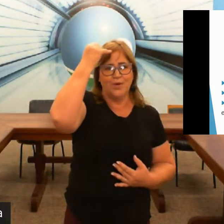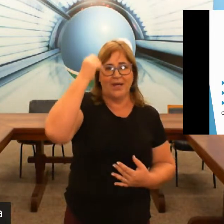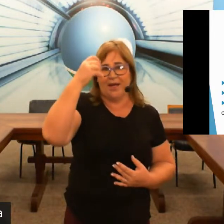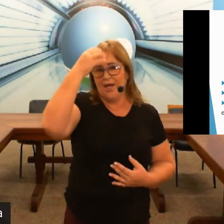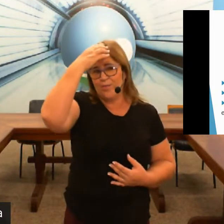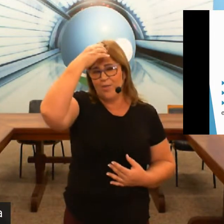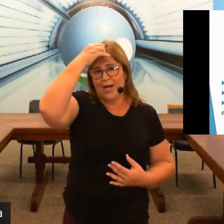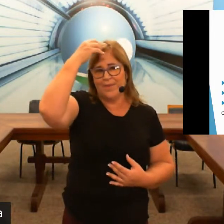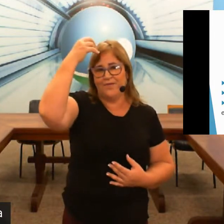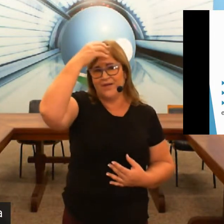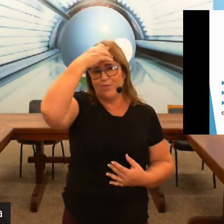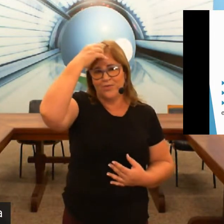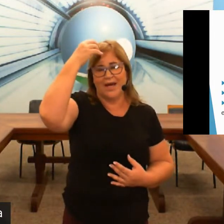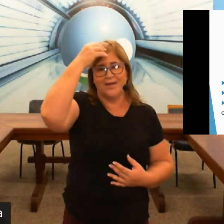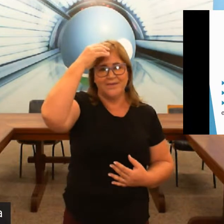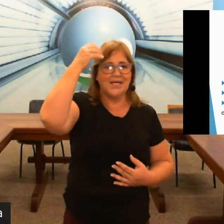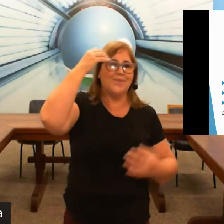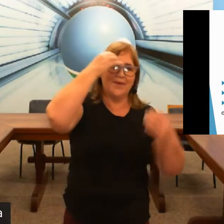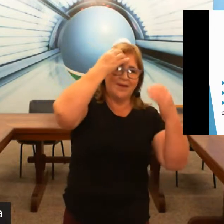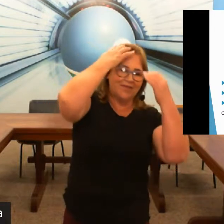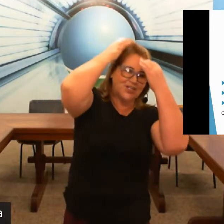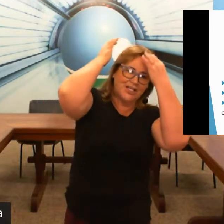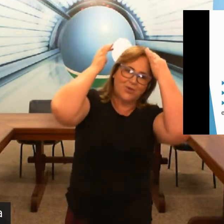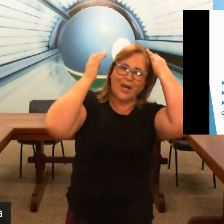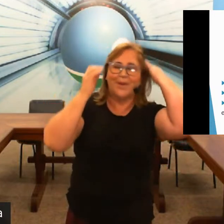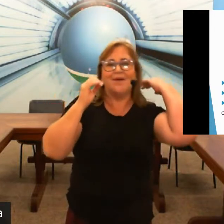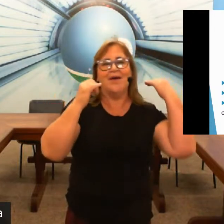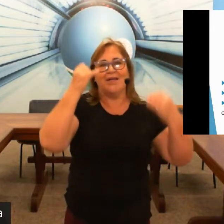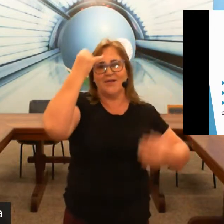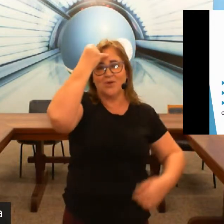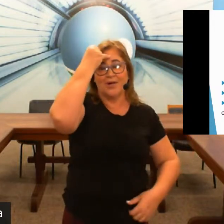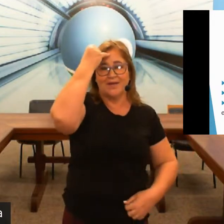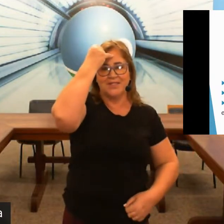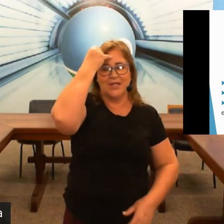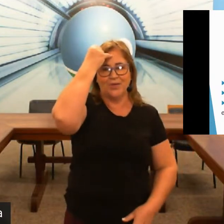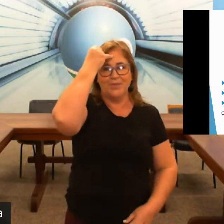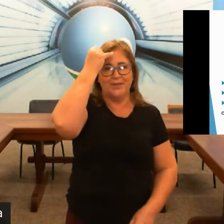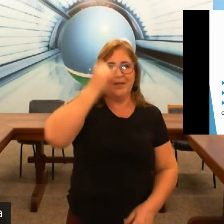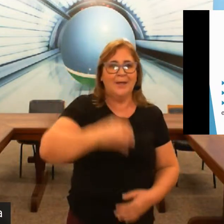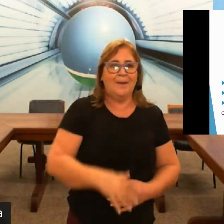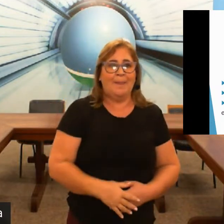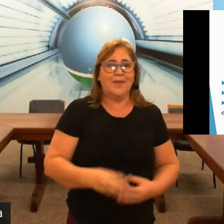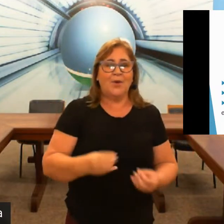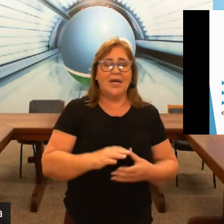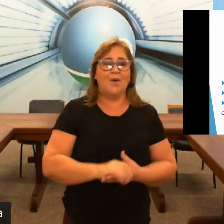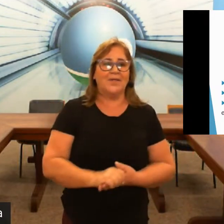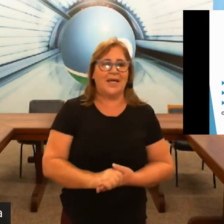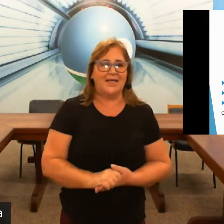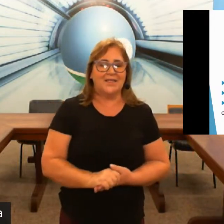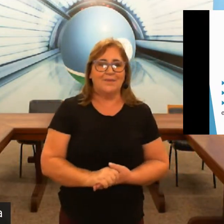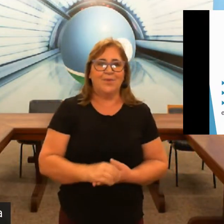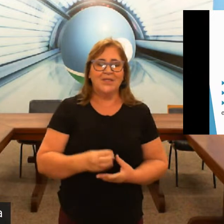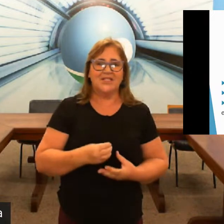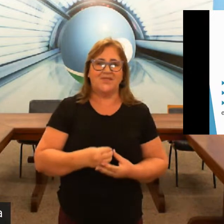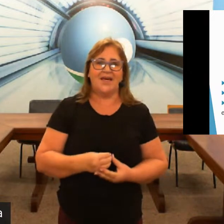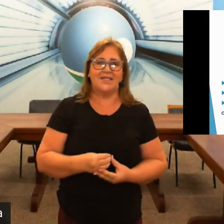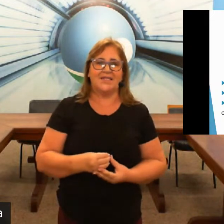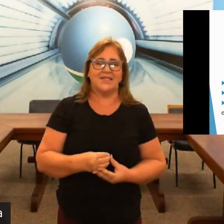por quê? porque o meu cabelo fica muito caindo sempre né fica ajeitando o cabelo eles colocaram esse sinal em mim então o que que acontece muitas vezes